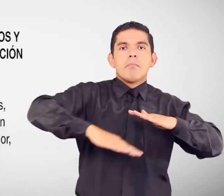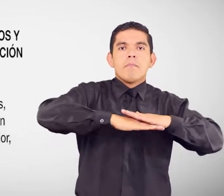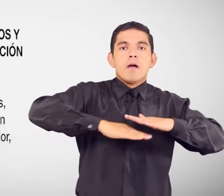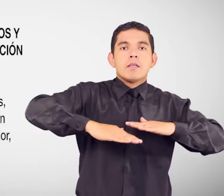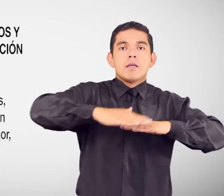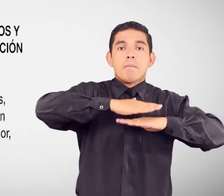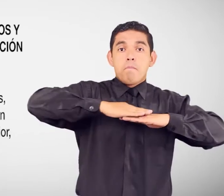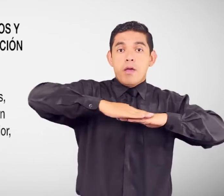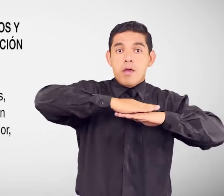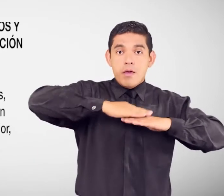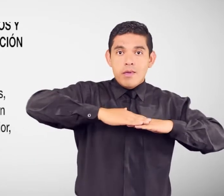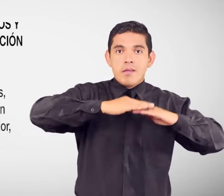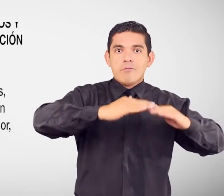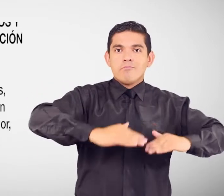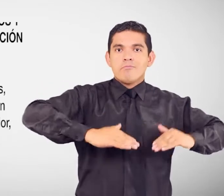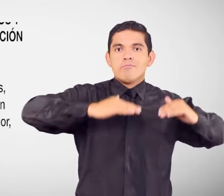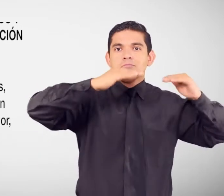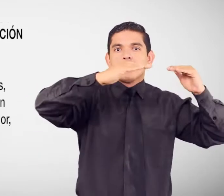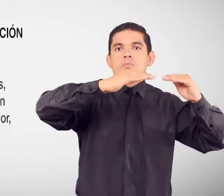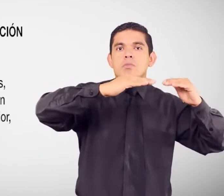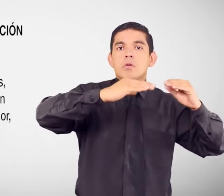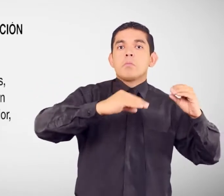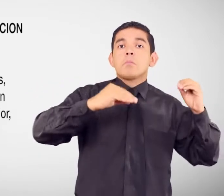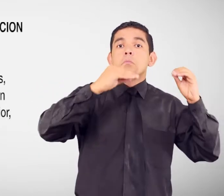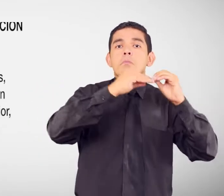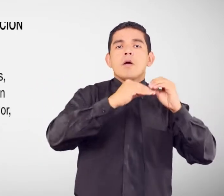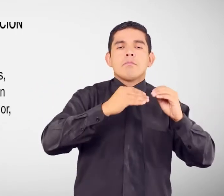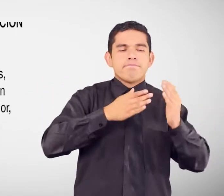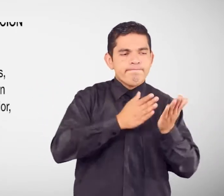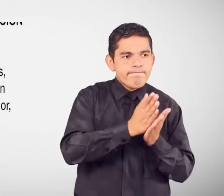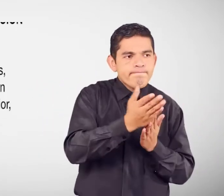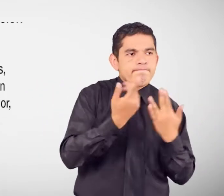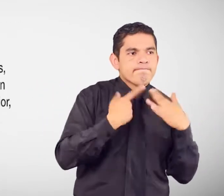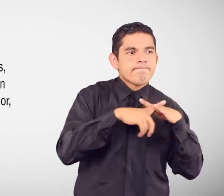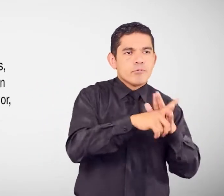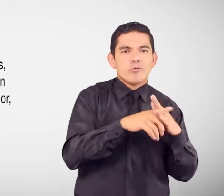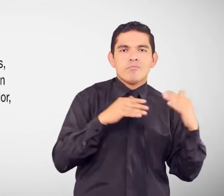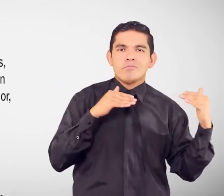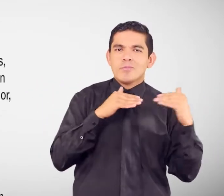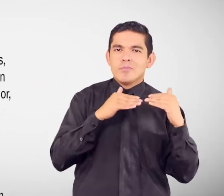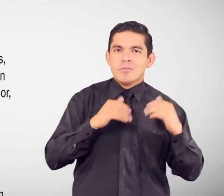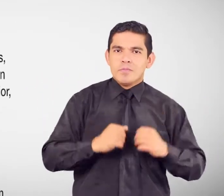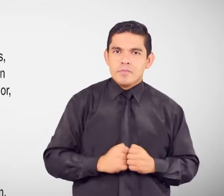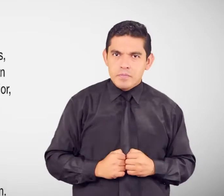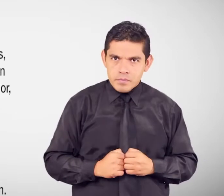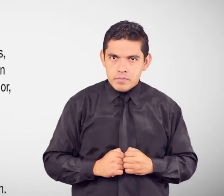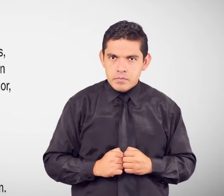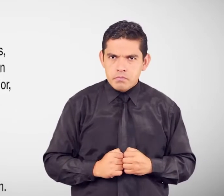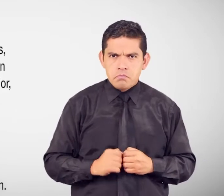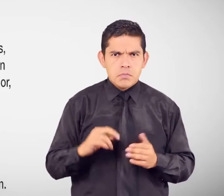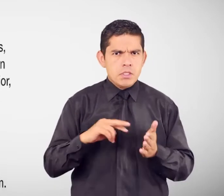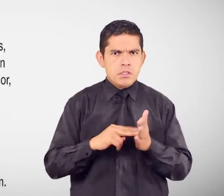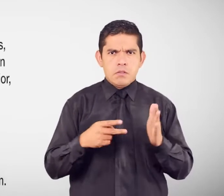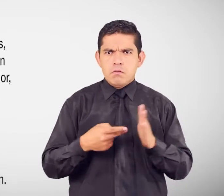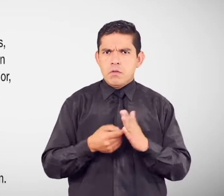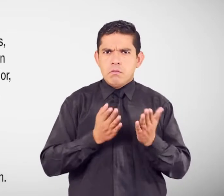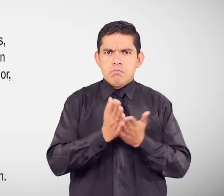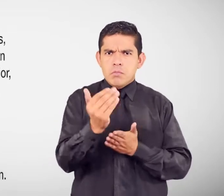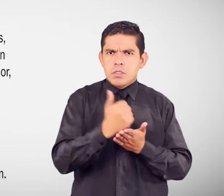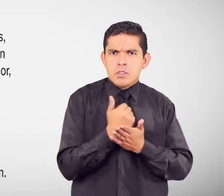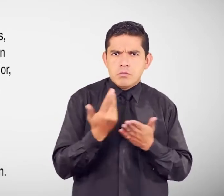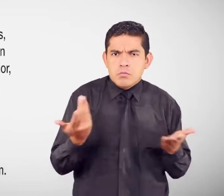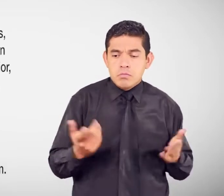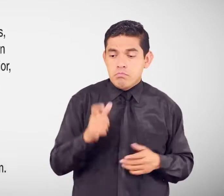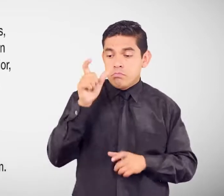superior de una manera incluyente y equitativa En qué consiste Las personas con discapacidad Que